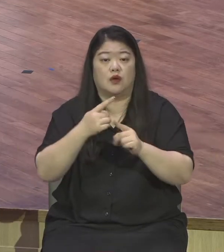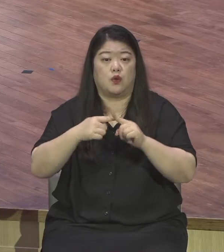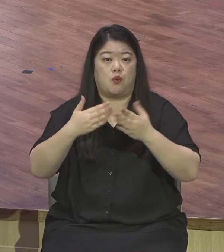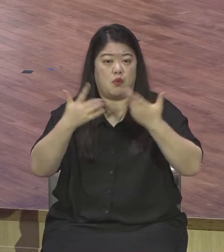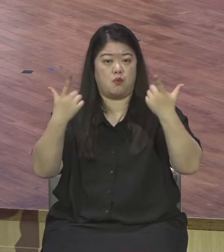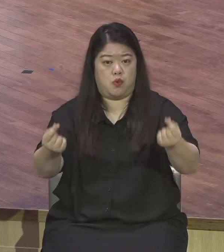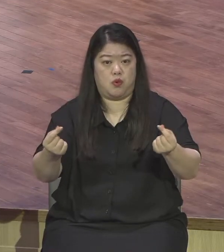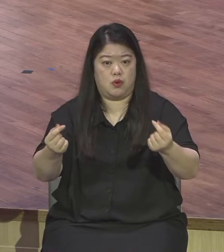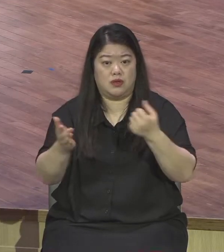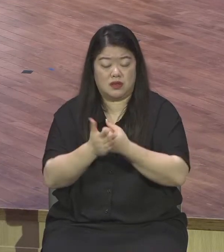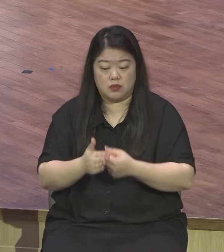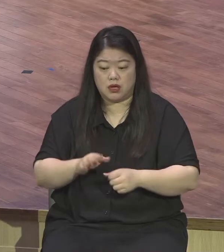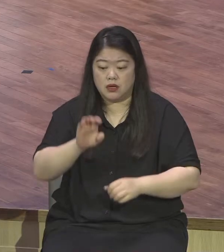플랫폼이다 주인공 의식까지